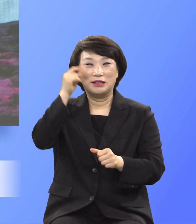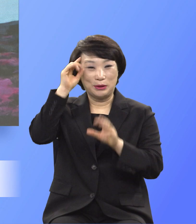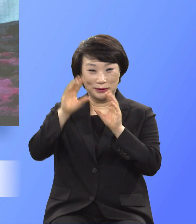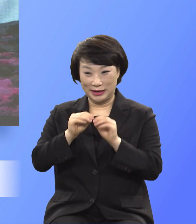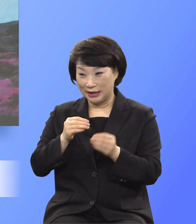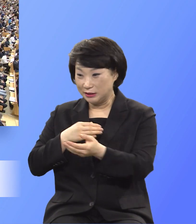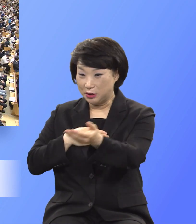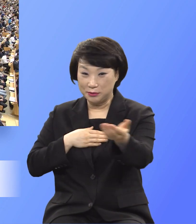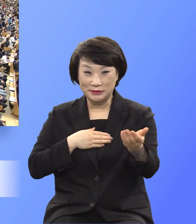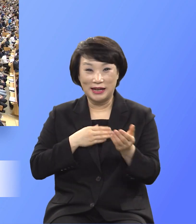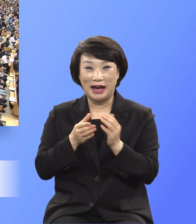아멘합시다